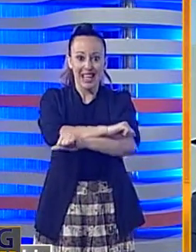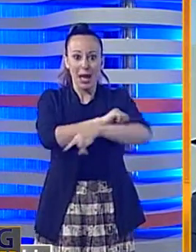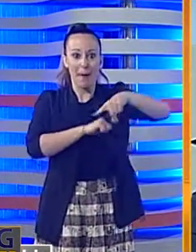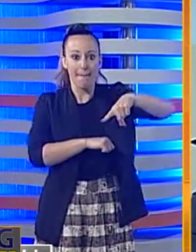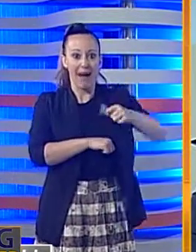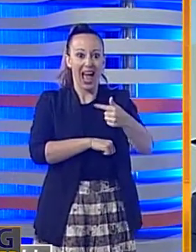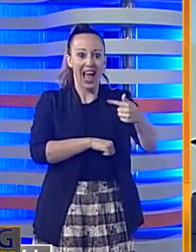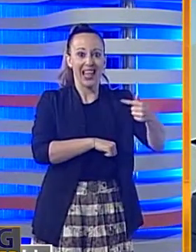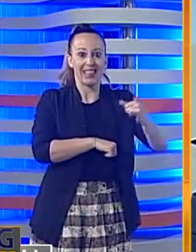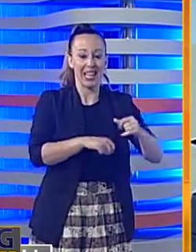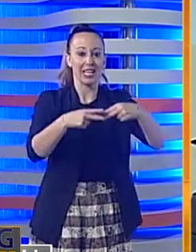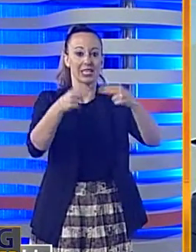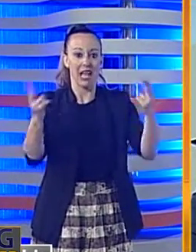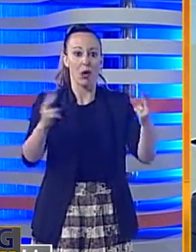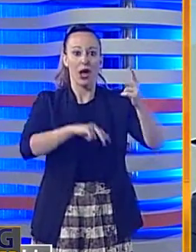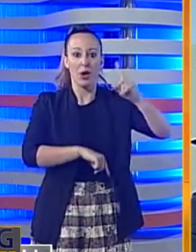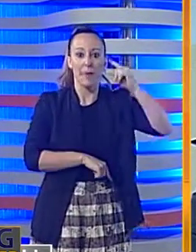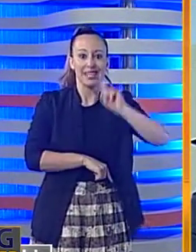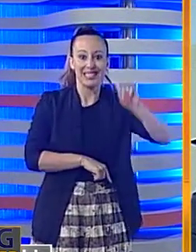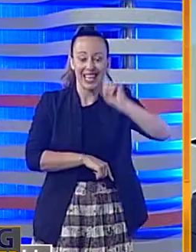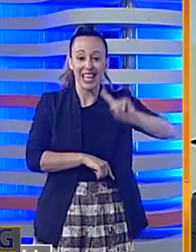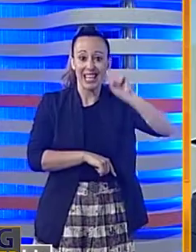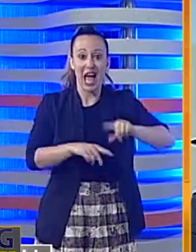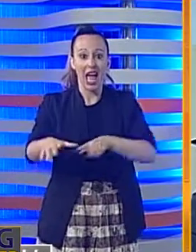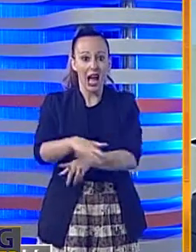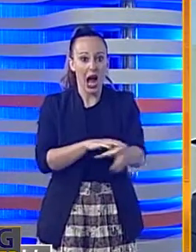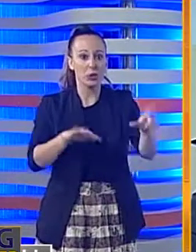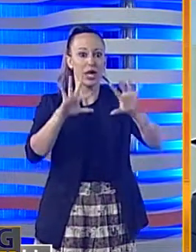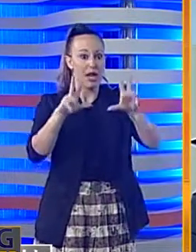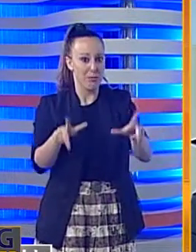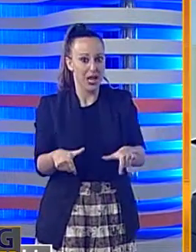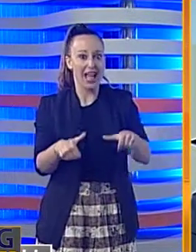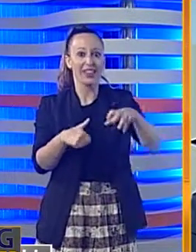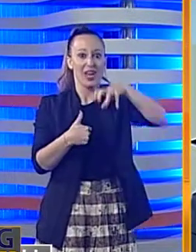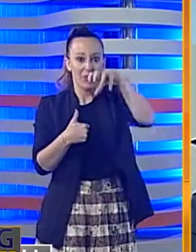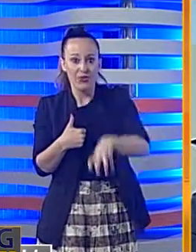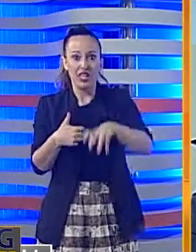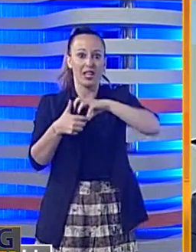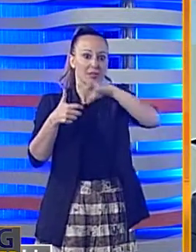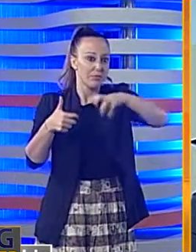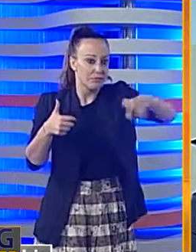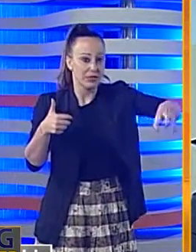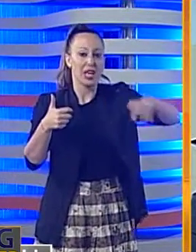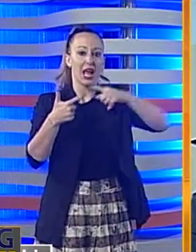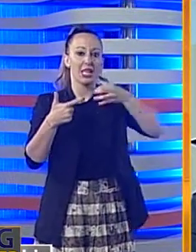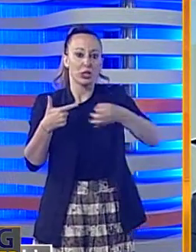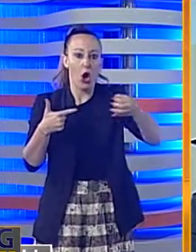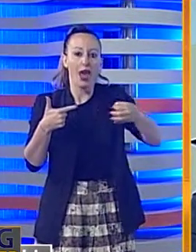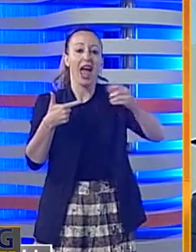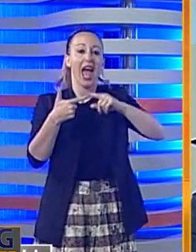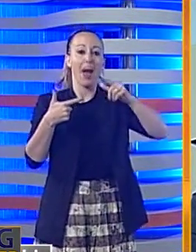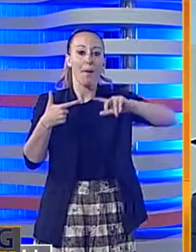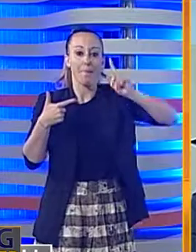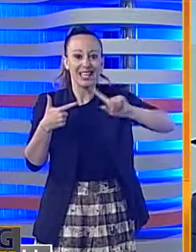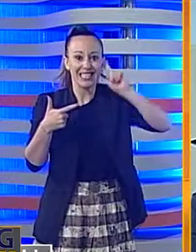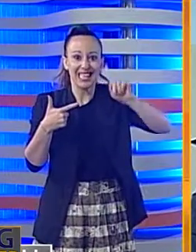8 arresti appatti in provincia di Messina, l'accusa è di rapine violente in ville isolate nel